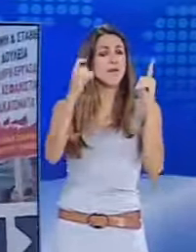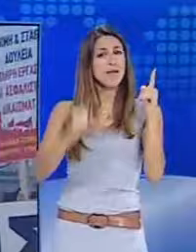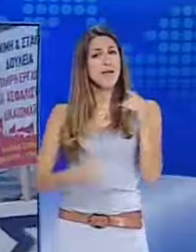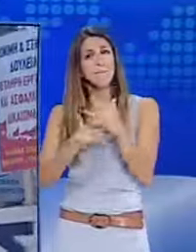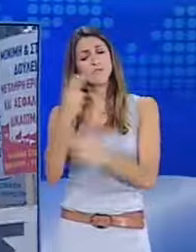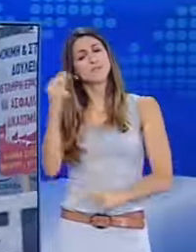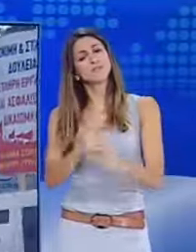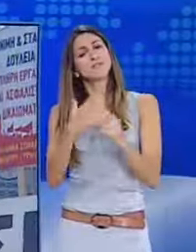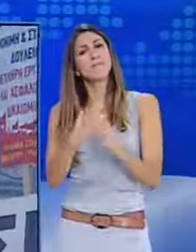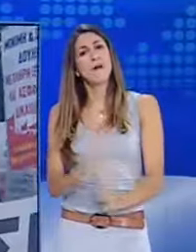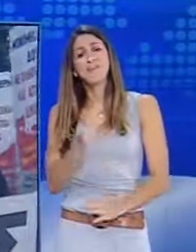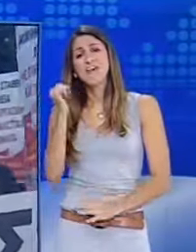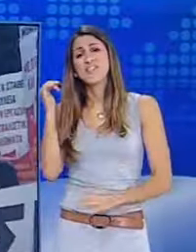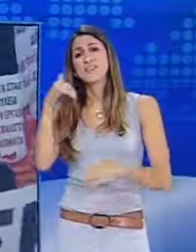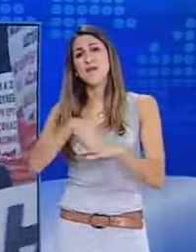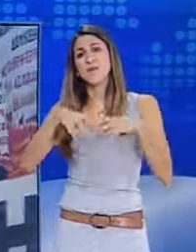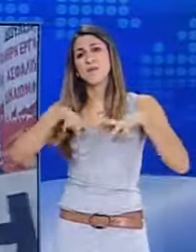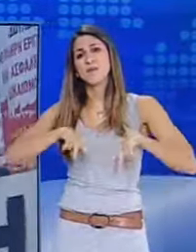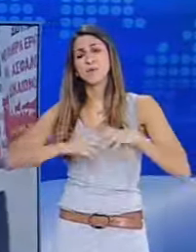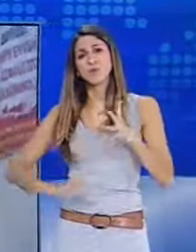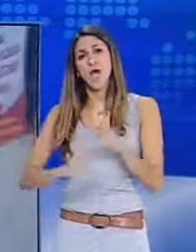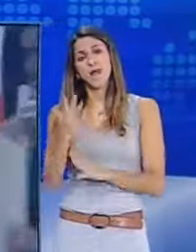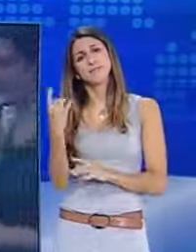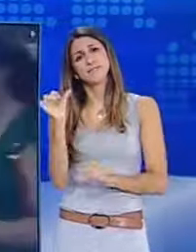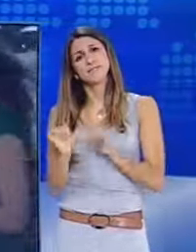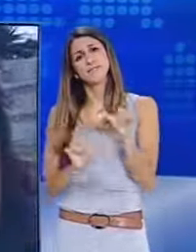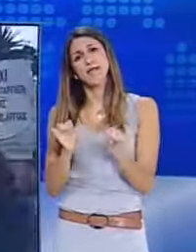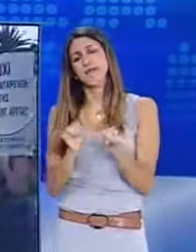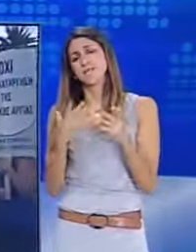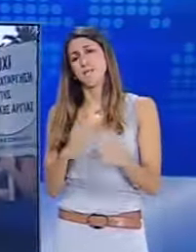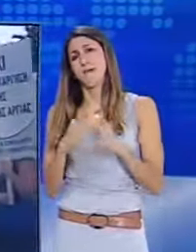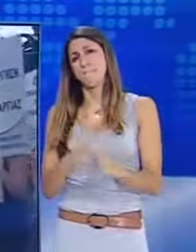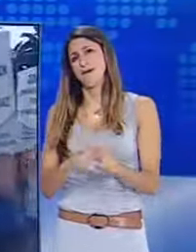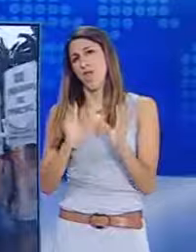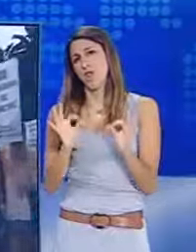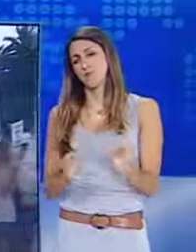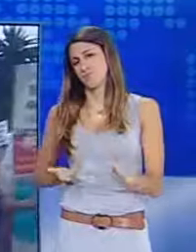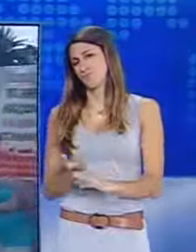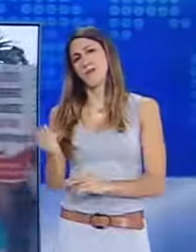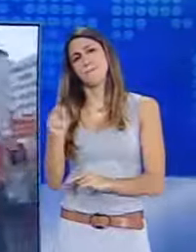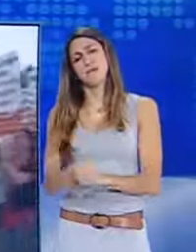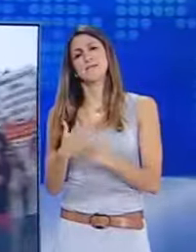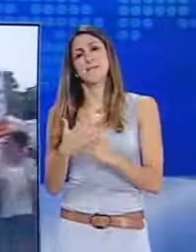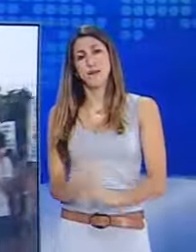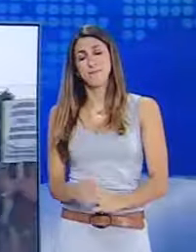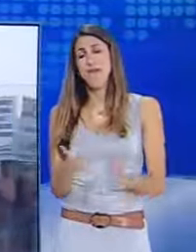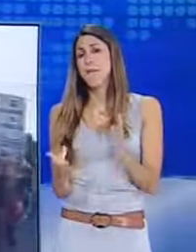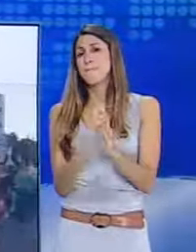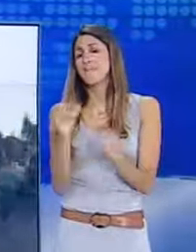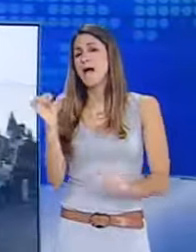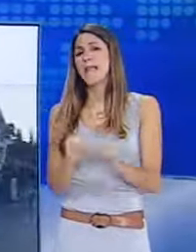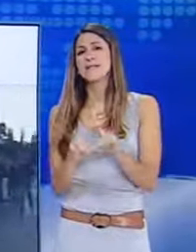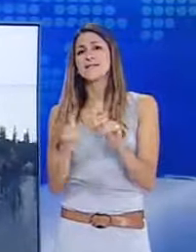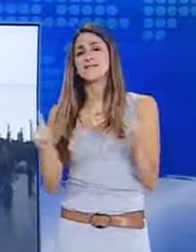βράδυ ο αρμόδιος υπουργός προχώρησε σε σειρά αλλαγών στις ρυθμίσεις του νομοσχεδίου. Κυριότερη αλλαγή είναι η βυνατότητα που δίνεται στους αντιπεριφερειάρχες να